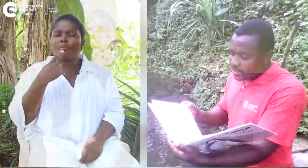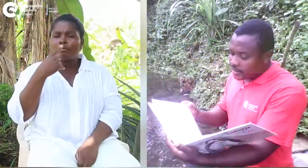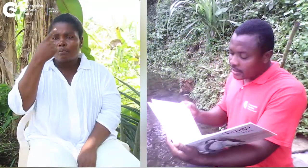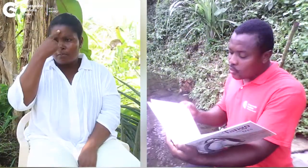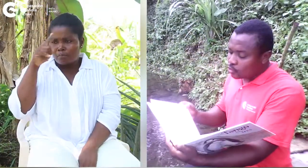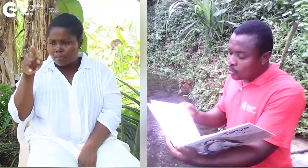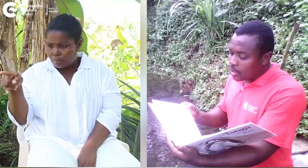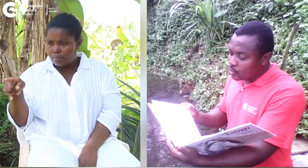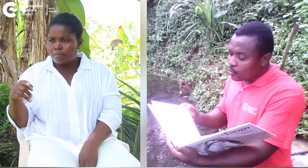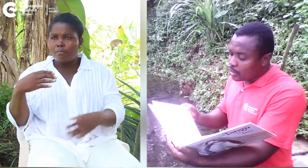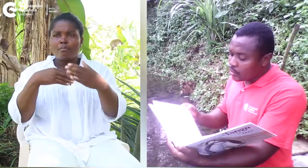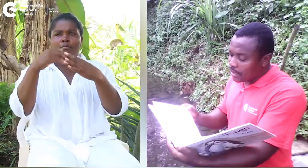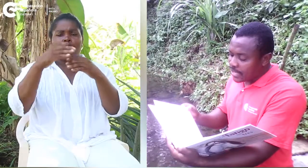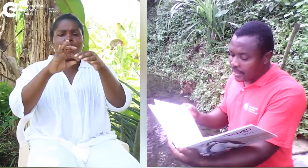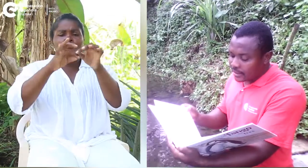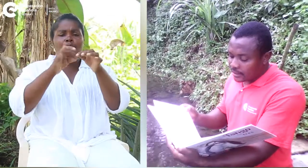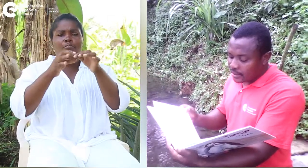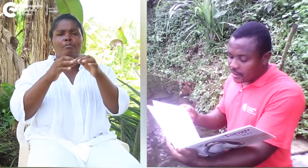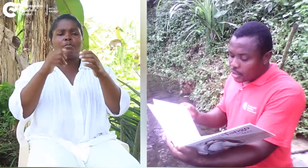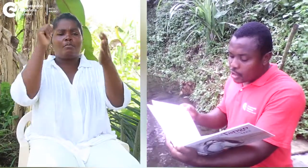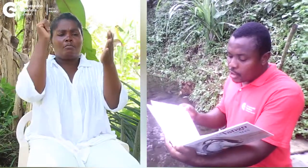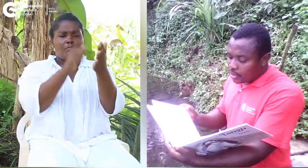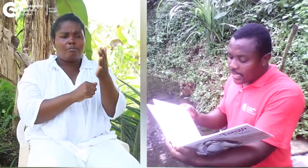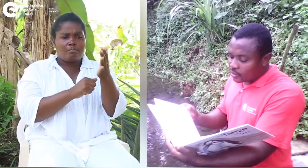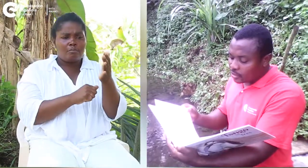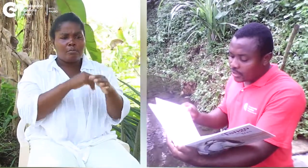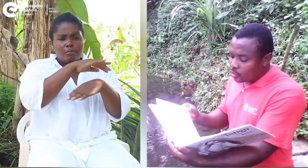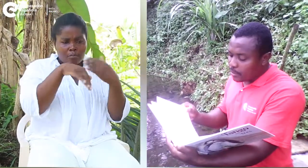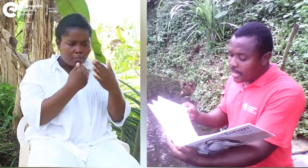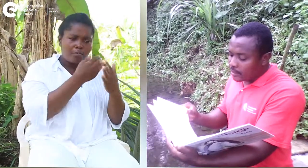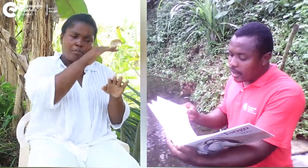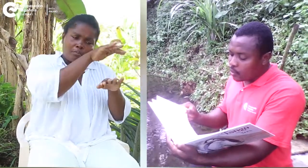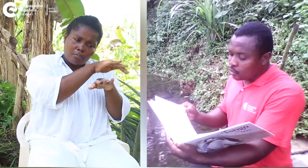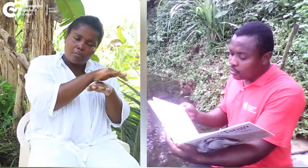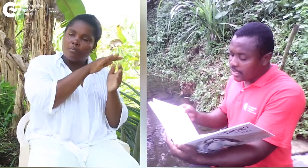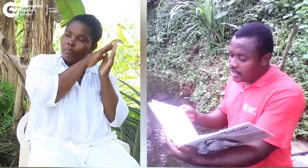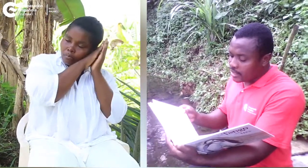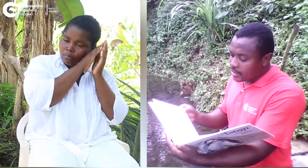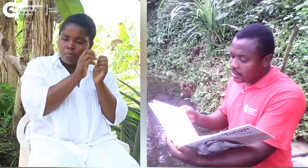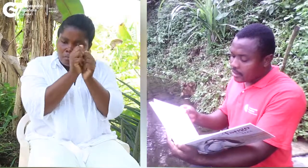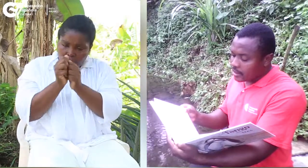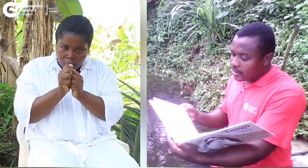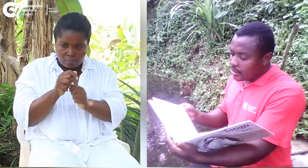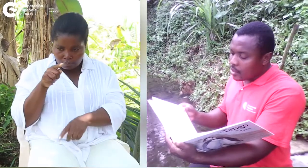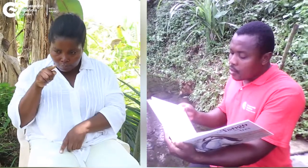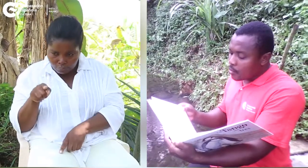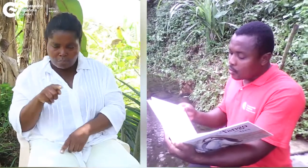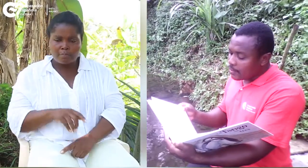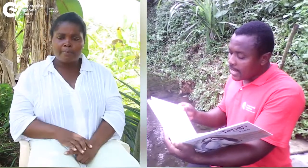se construyeron un nido de piedras. Y todas las noches dormían juntos allí, como los demás